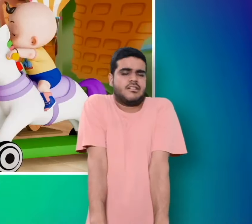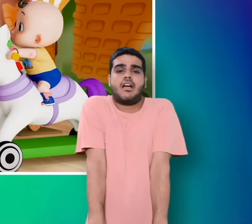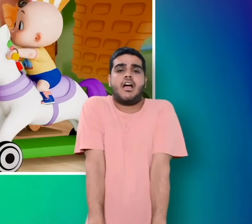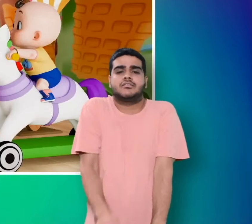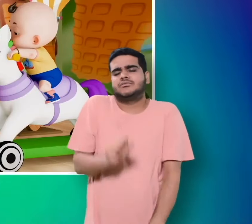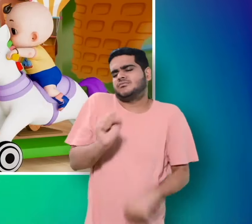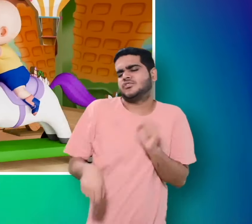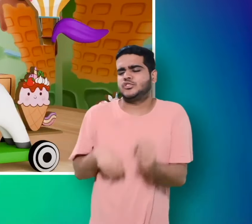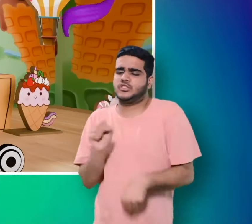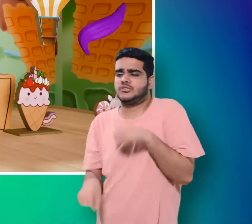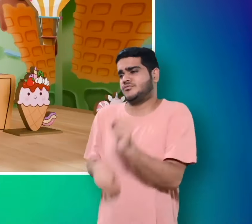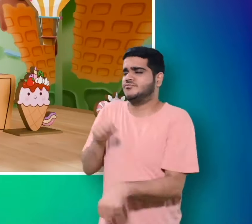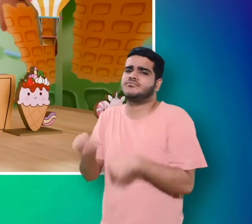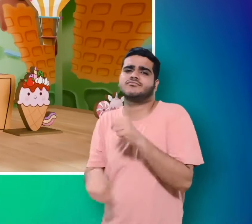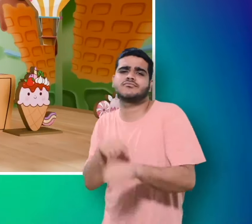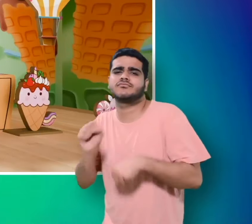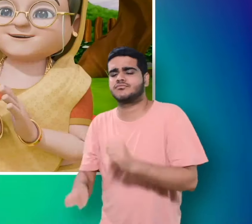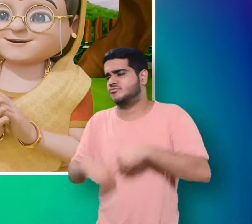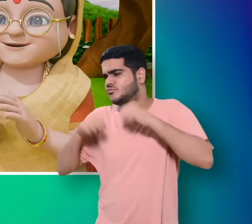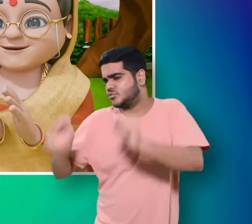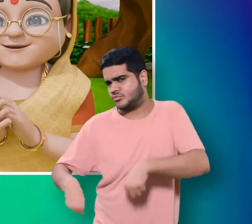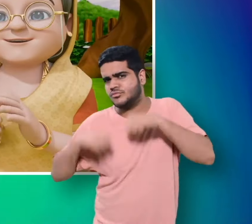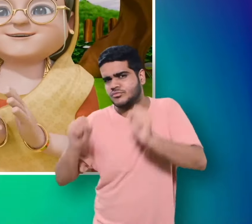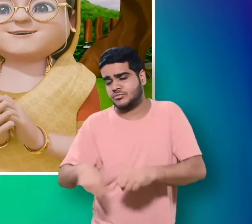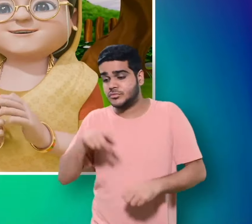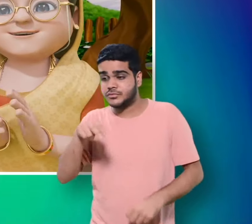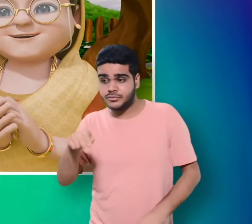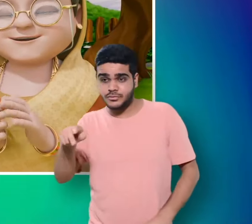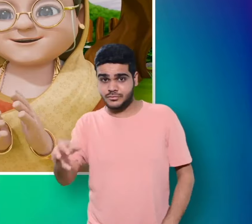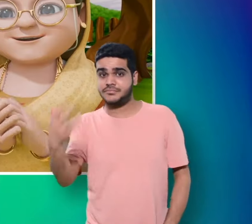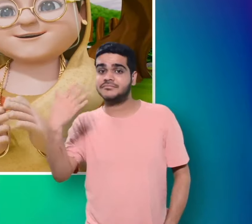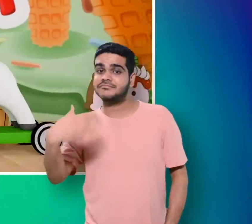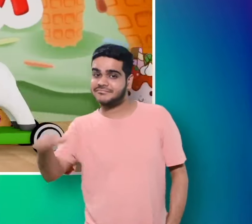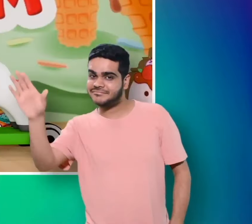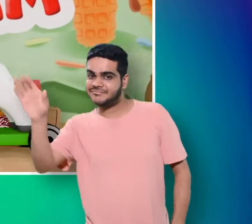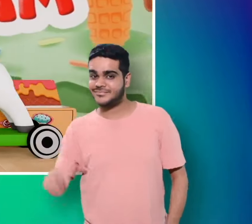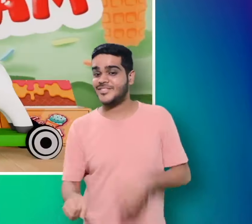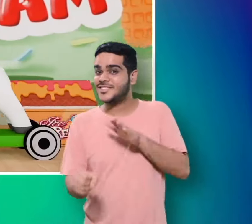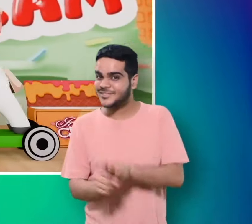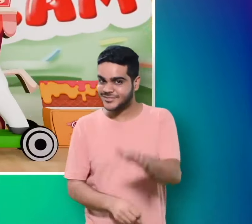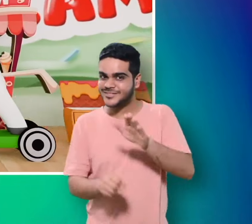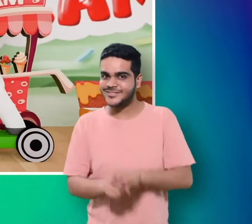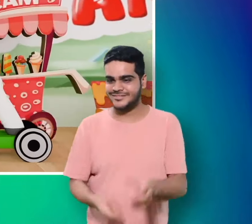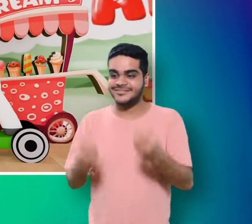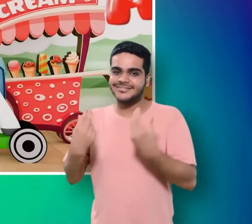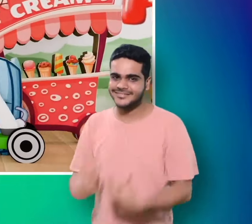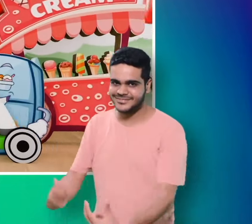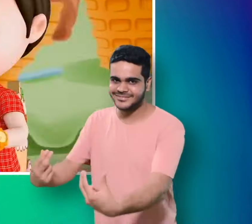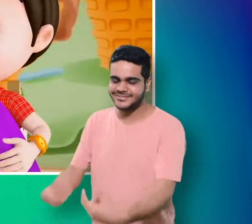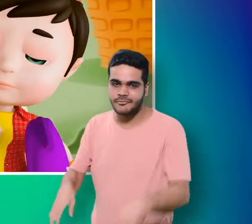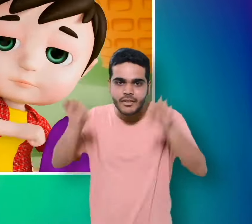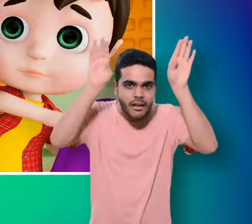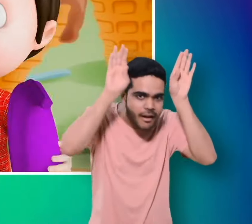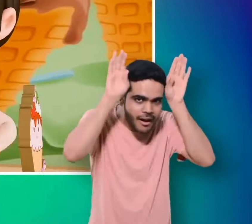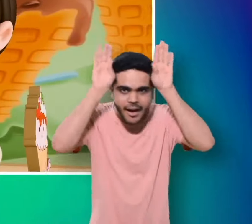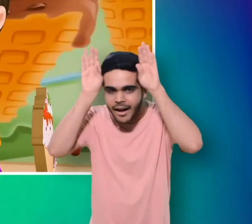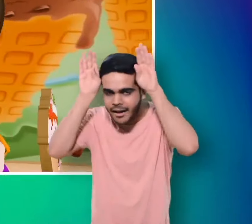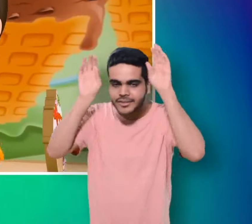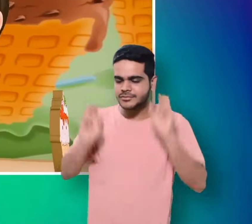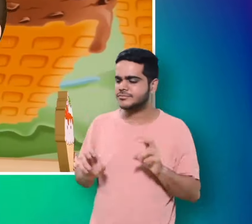ठंडी दोड़ा दोड़ा घोड़ा दुम उठा के दोड़ा लकड़े की काठी काठी पे